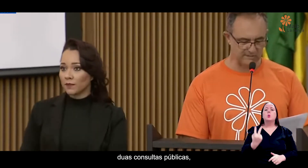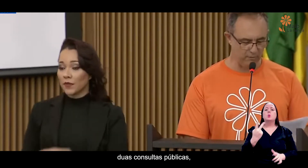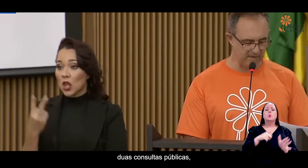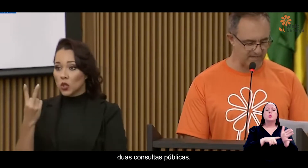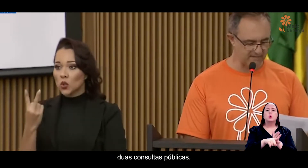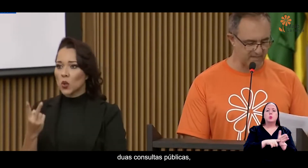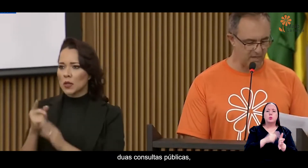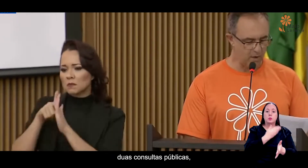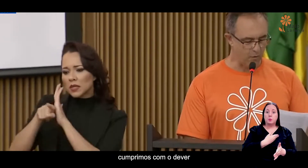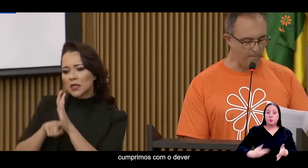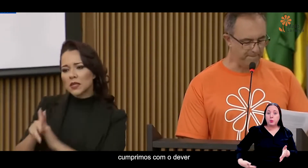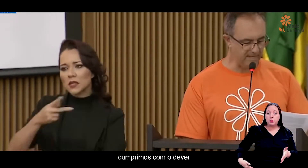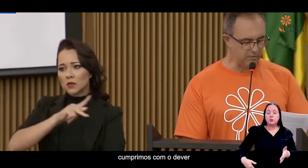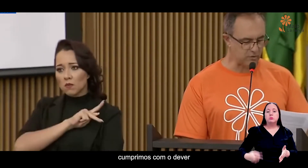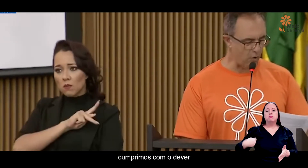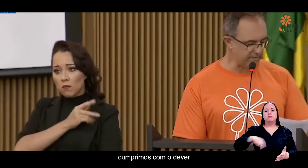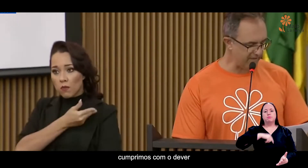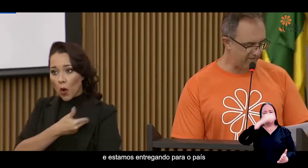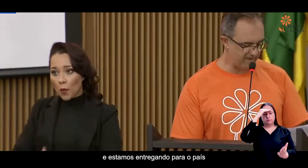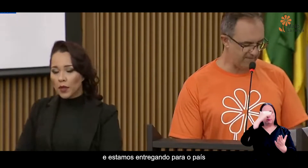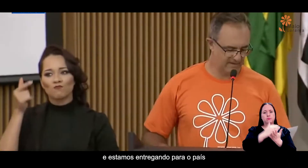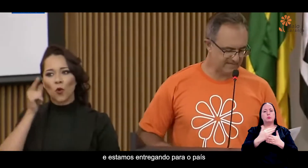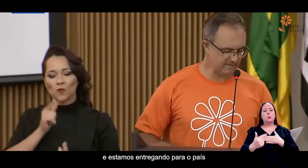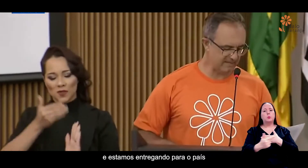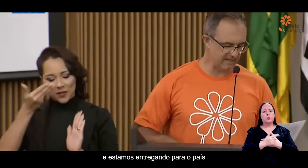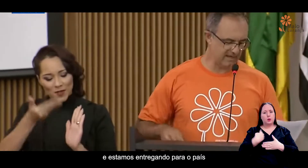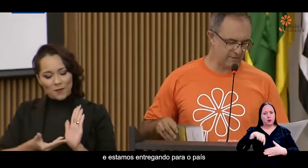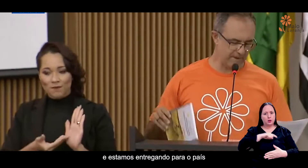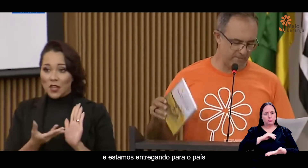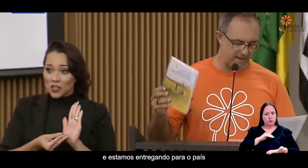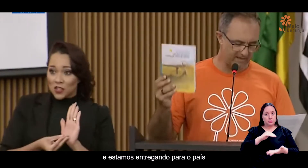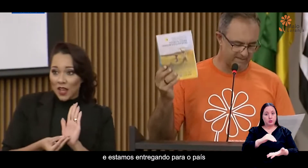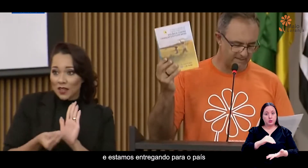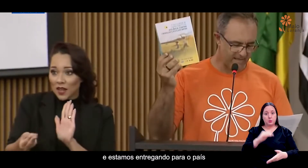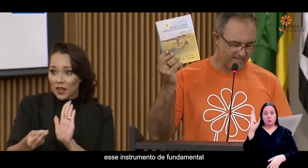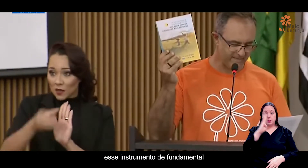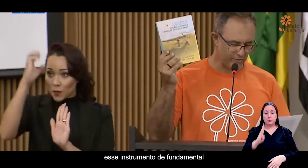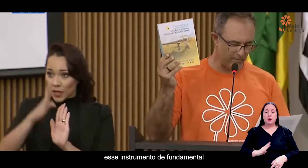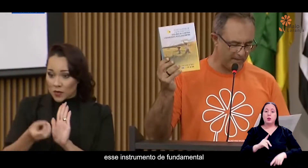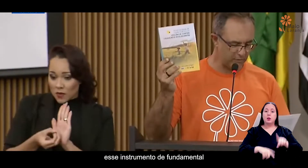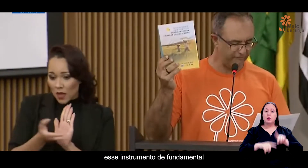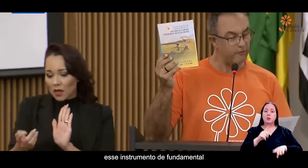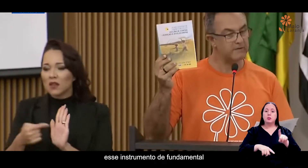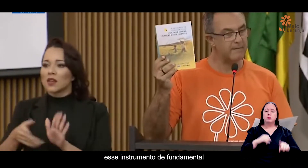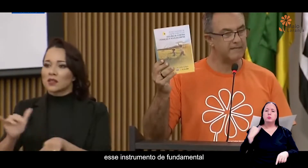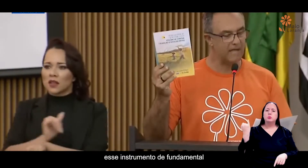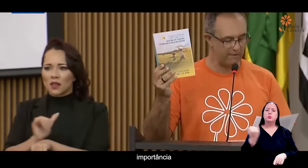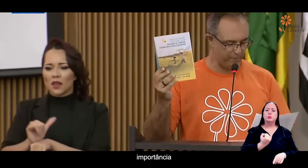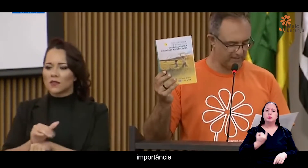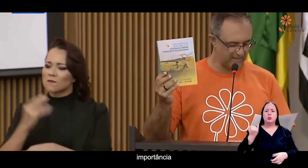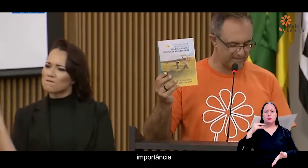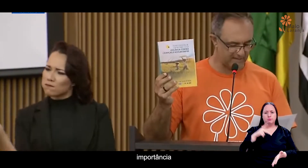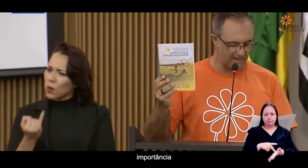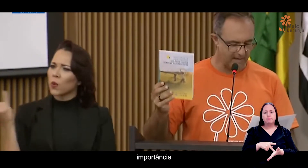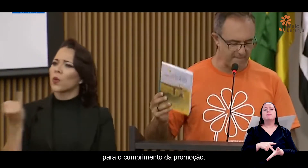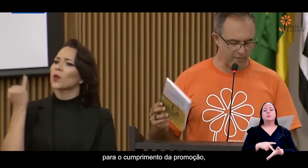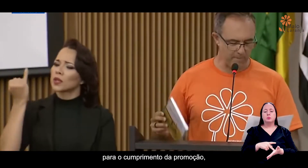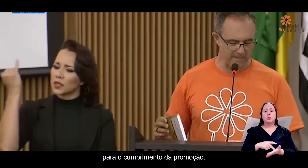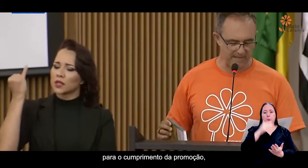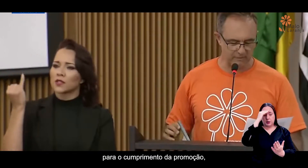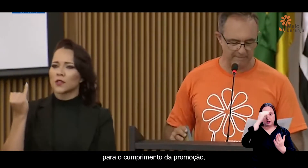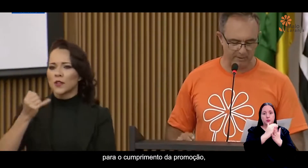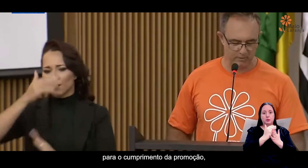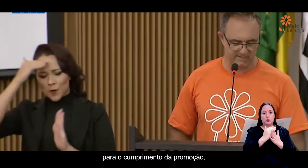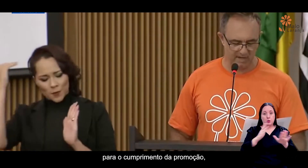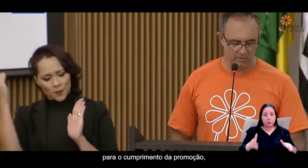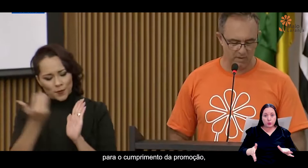consultas públicas, cumprimos com o dever, estamos entregando para o país esse instrumento de fundamental importância para o